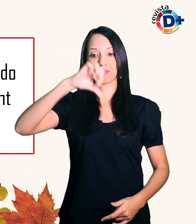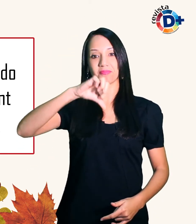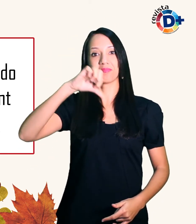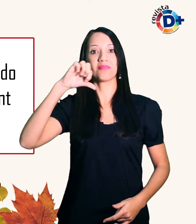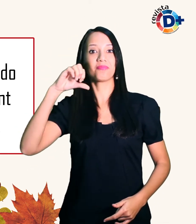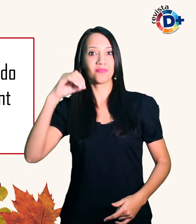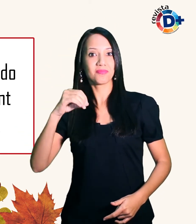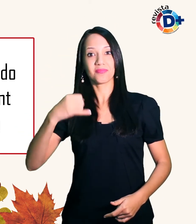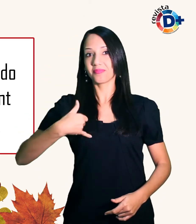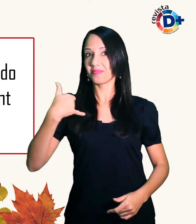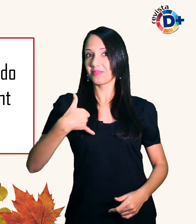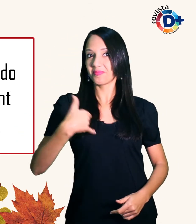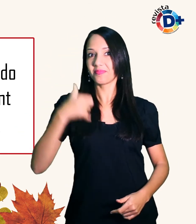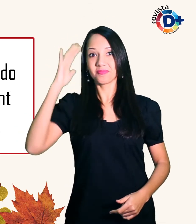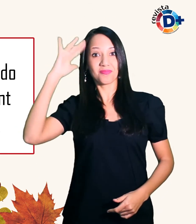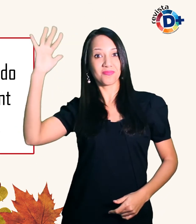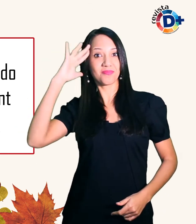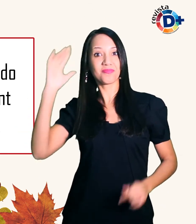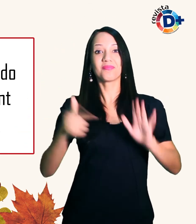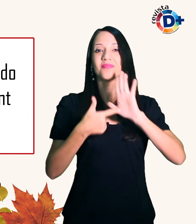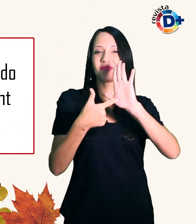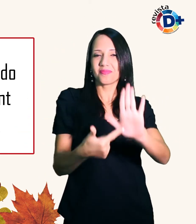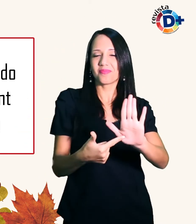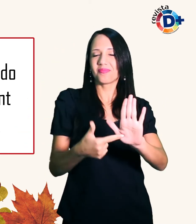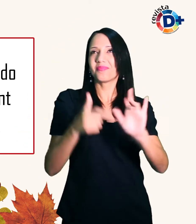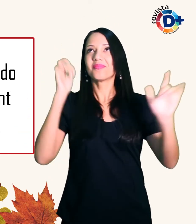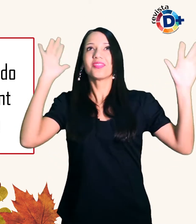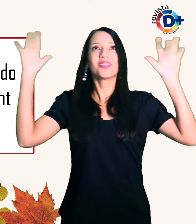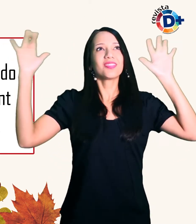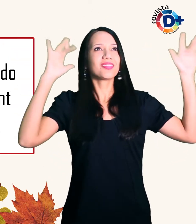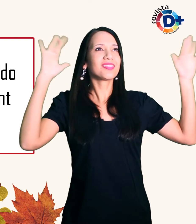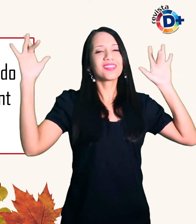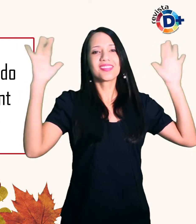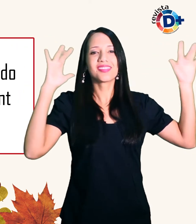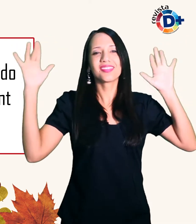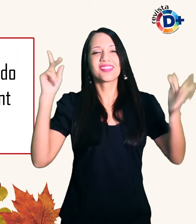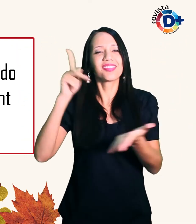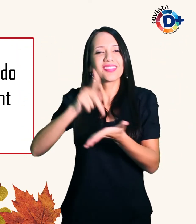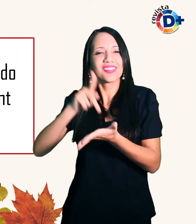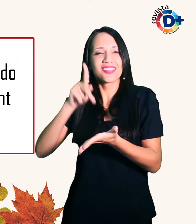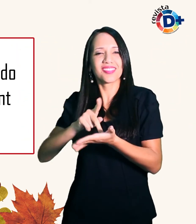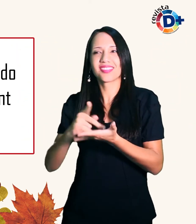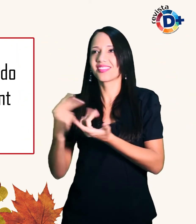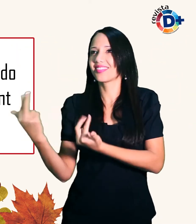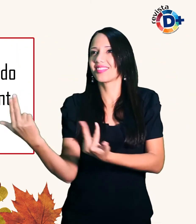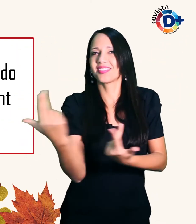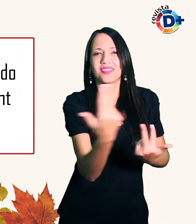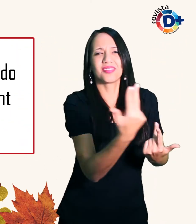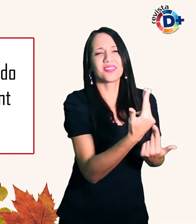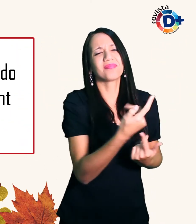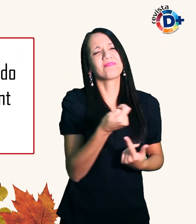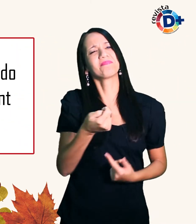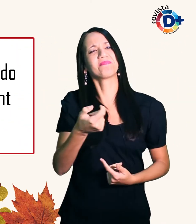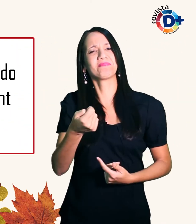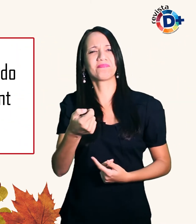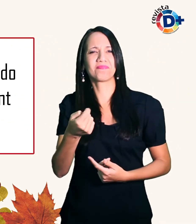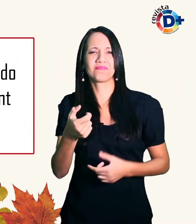modernidade É lúcido e perspicaz como poucos Vem dele o